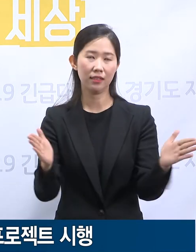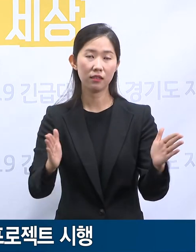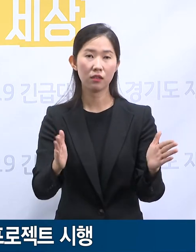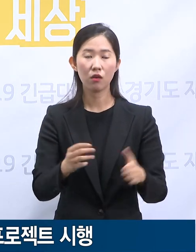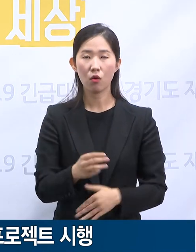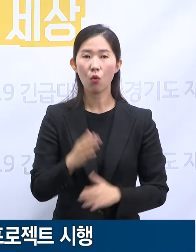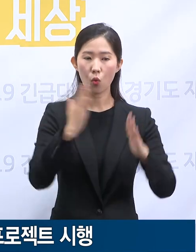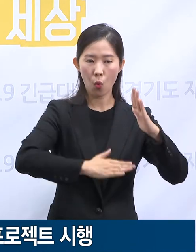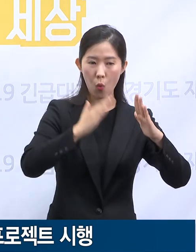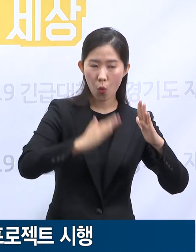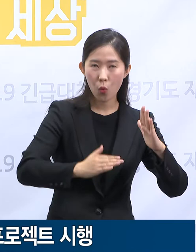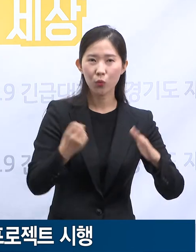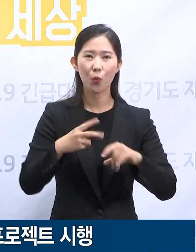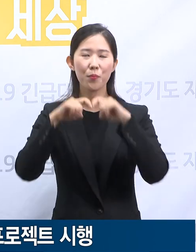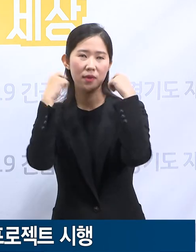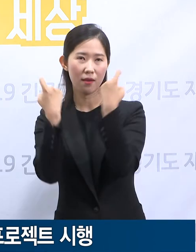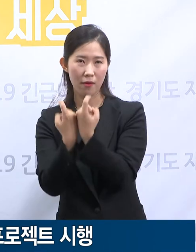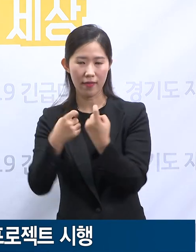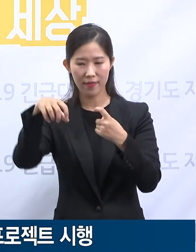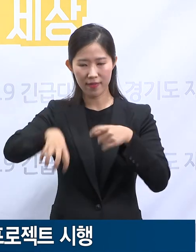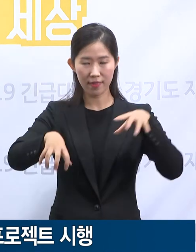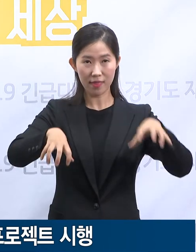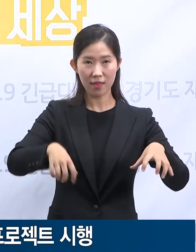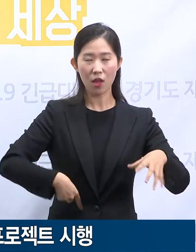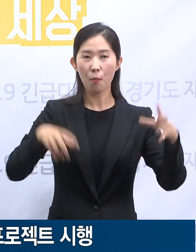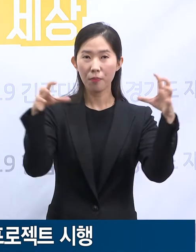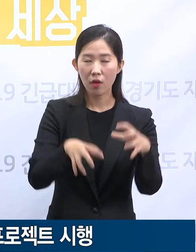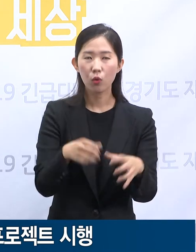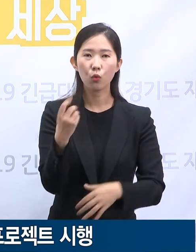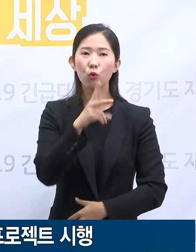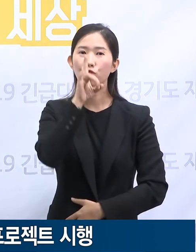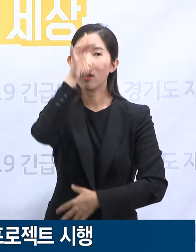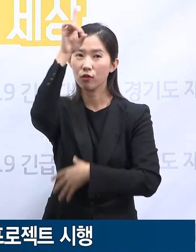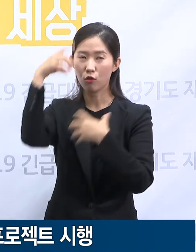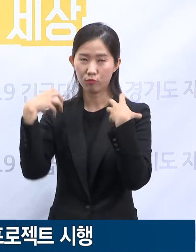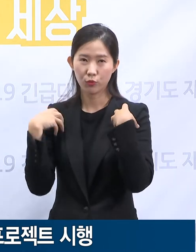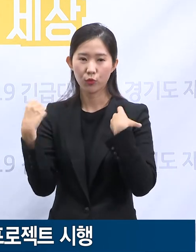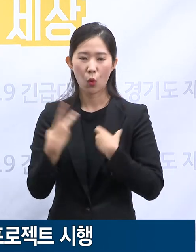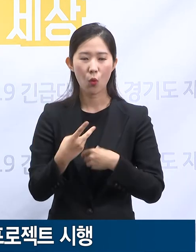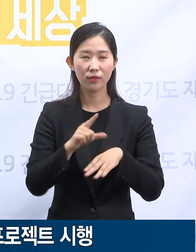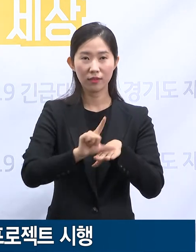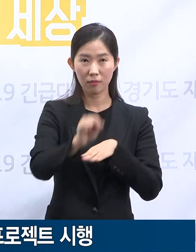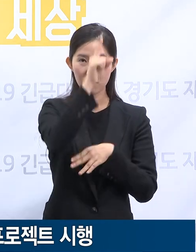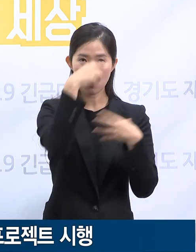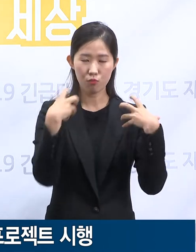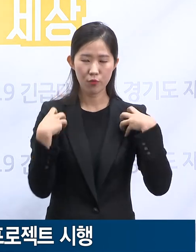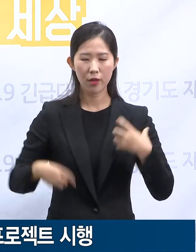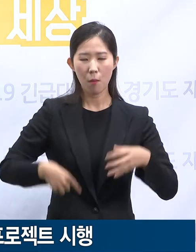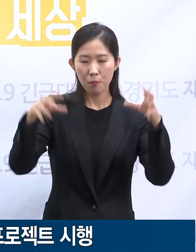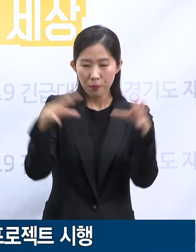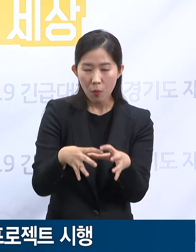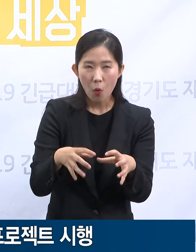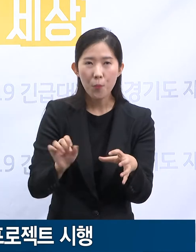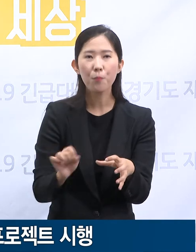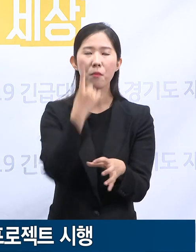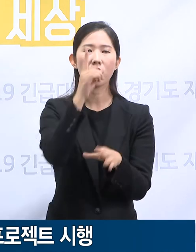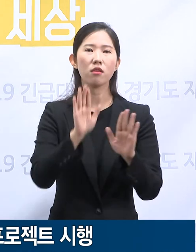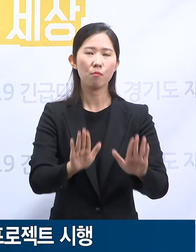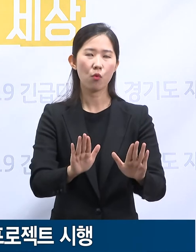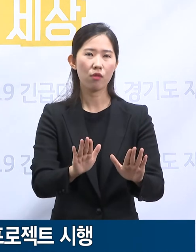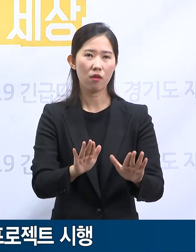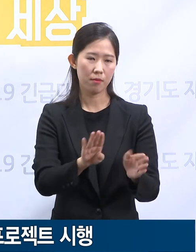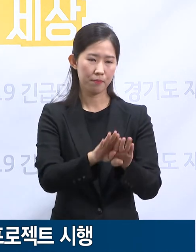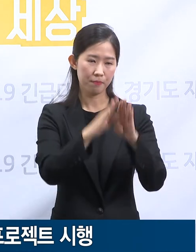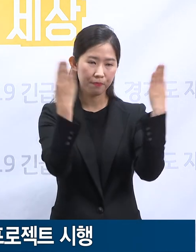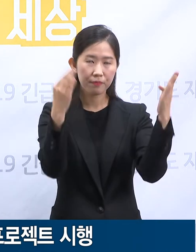민간의료기관 사이의 협력, 중앙과 지방정부의 지원 속에서 시작된 작지만 의미 있는 성과입니다. 어려운 여건에서도